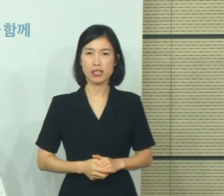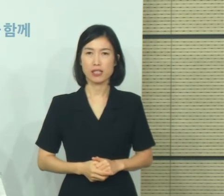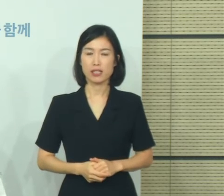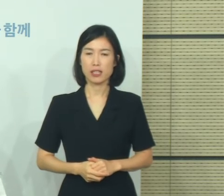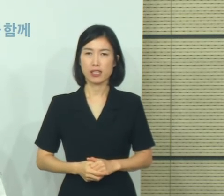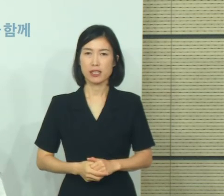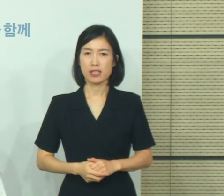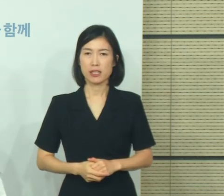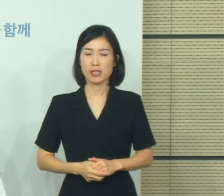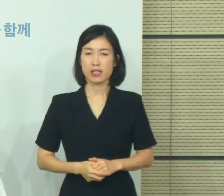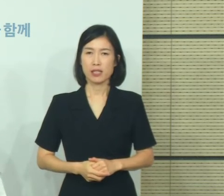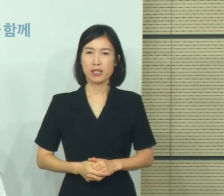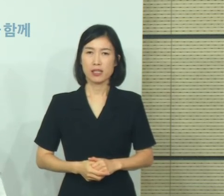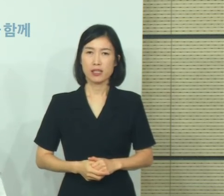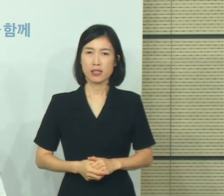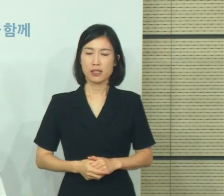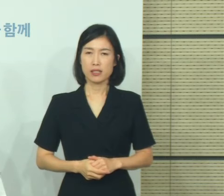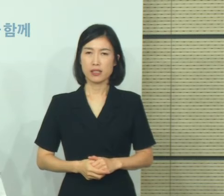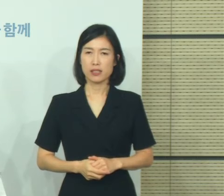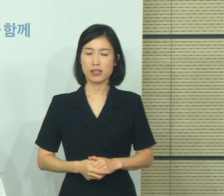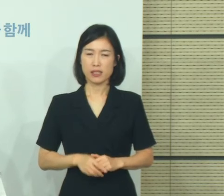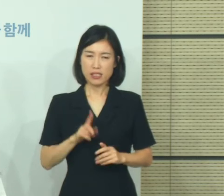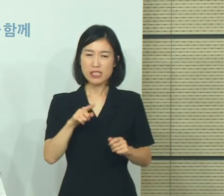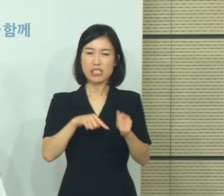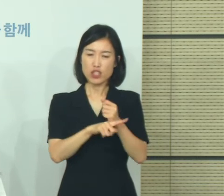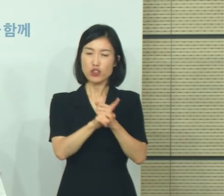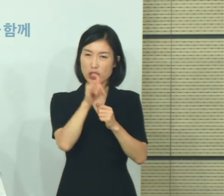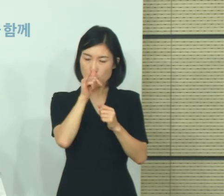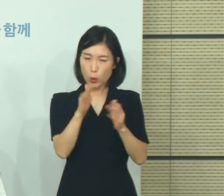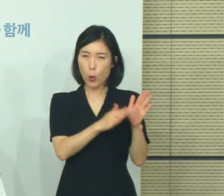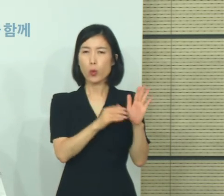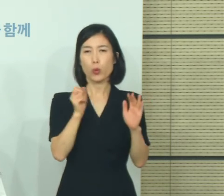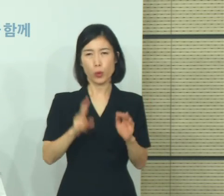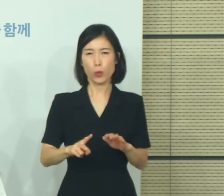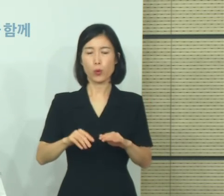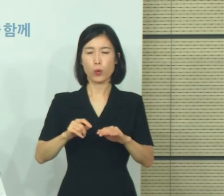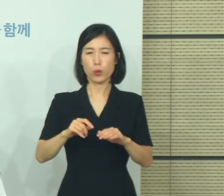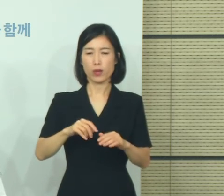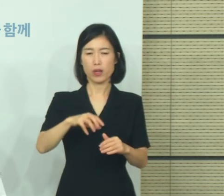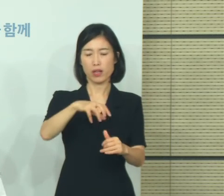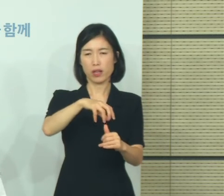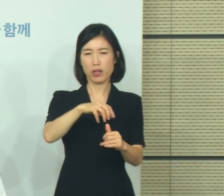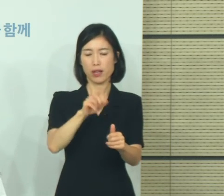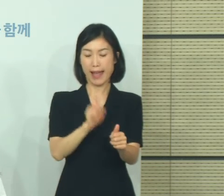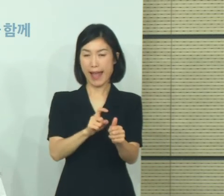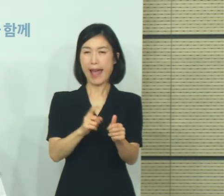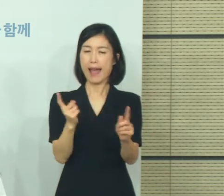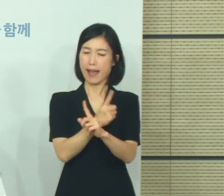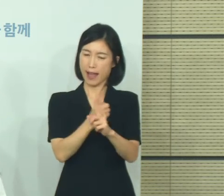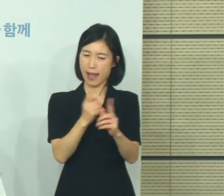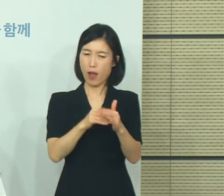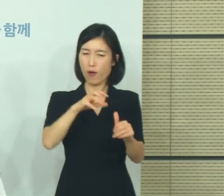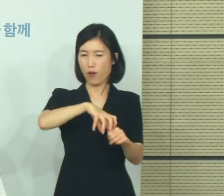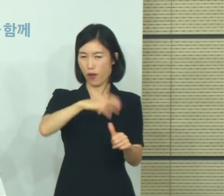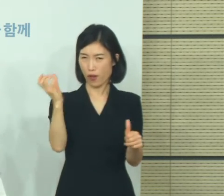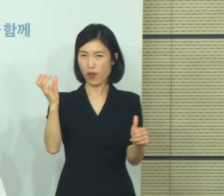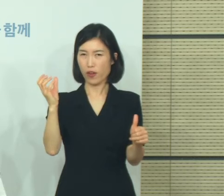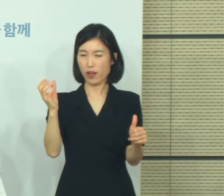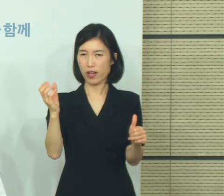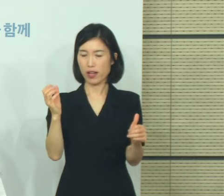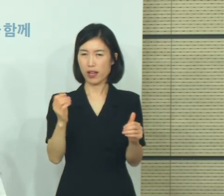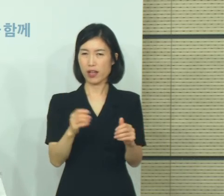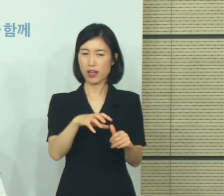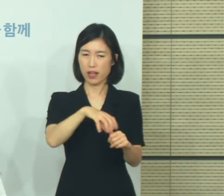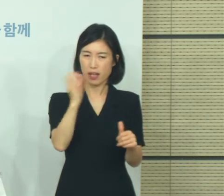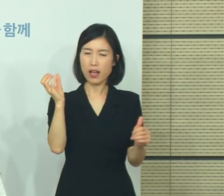그러한 하나의 원인들이 있고 또 하나는 격리 기간이